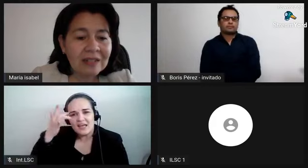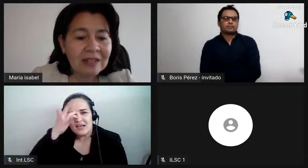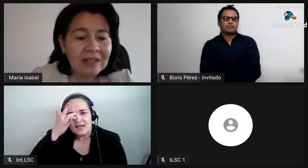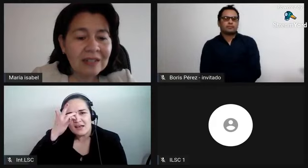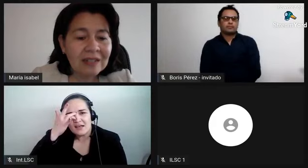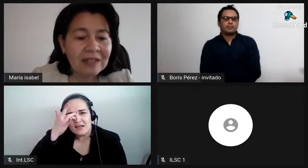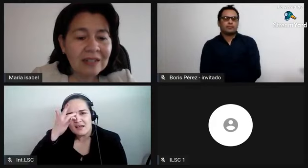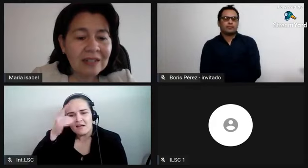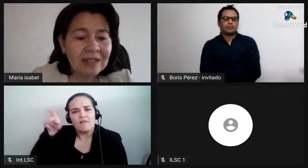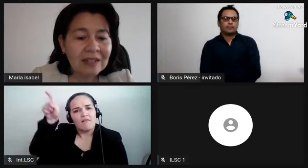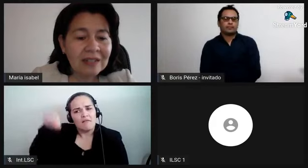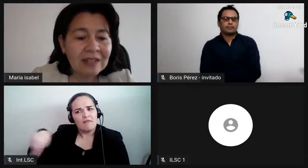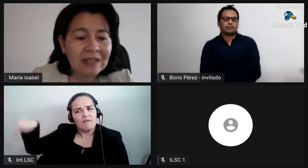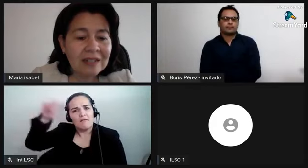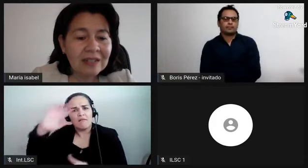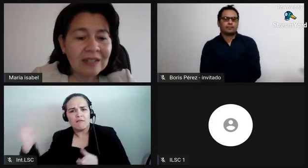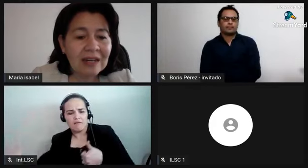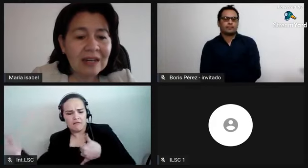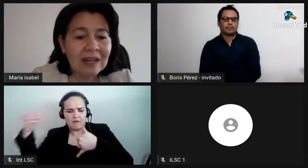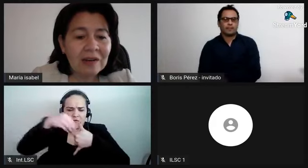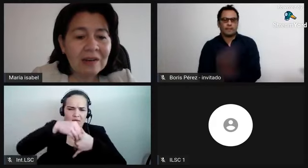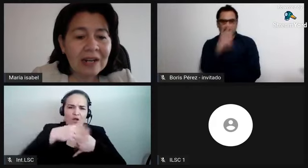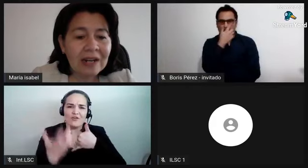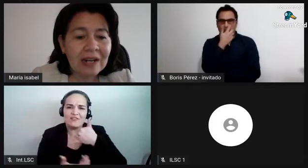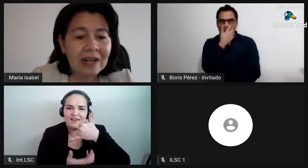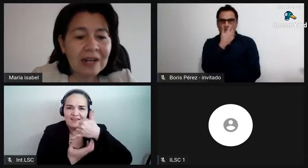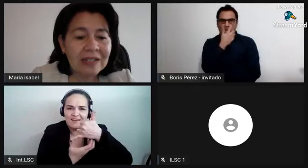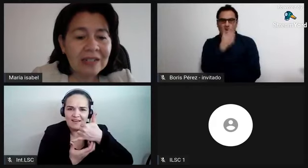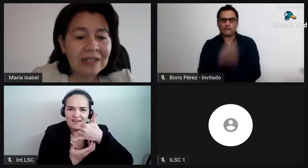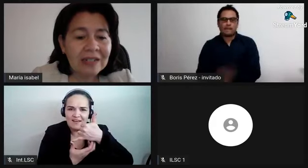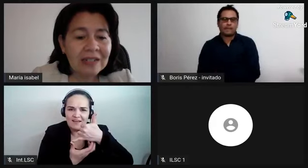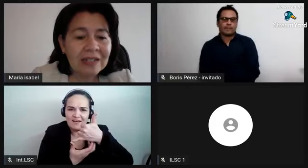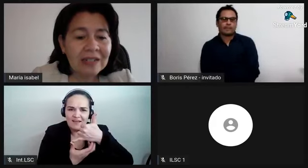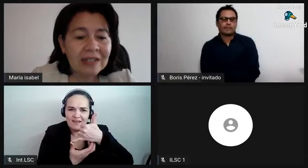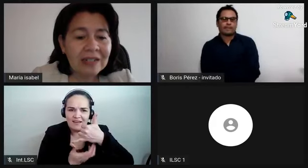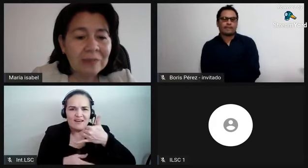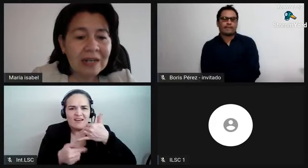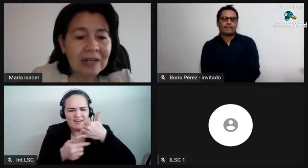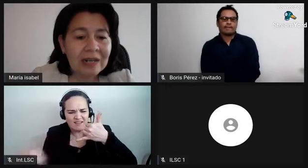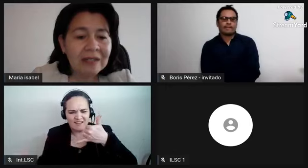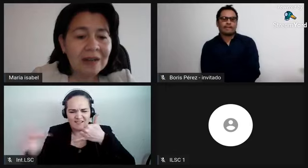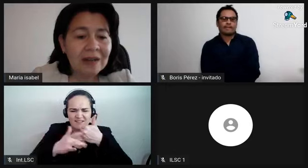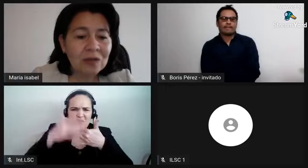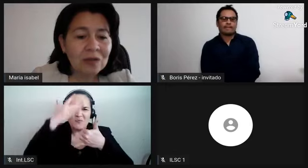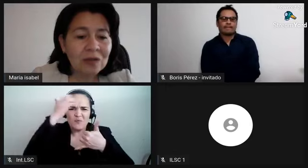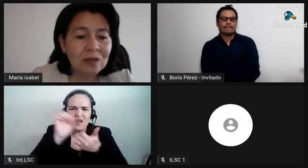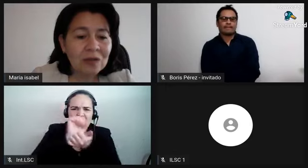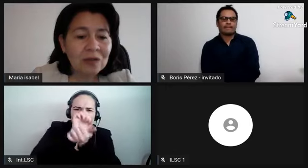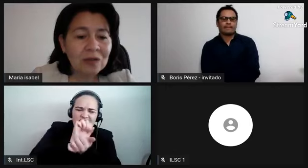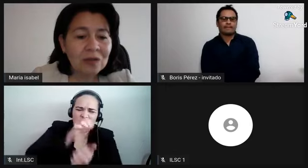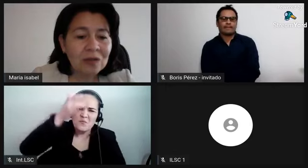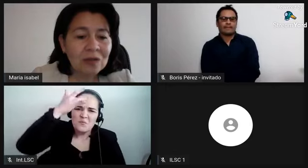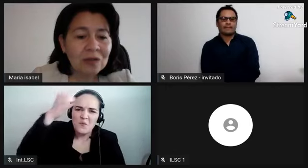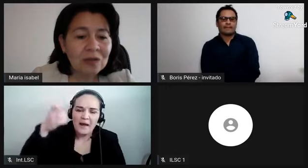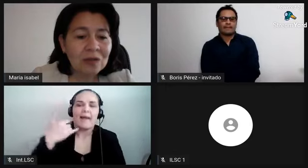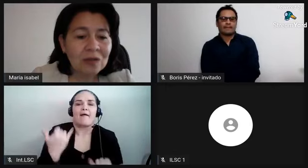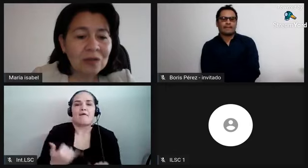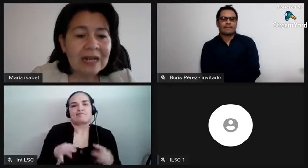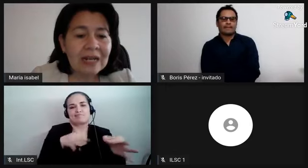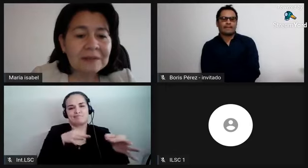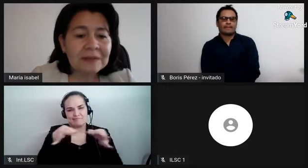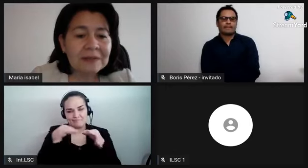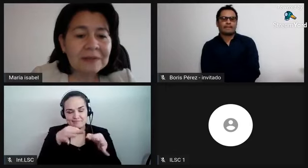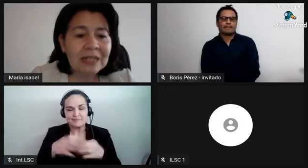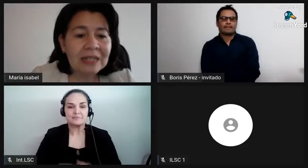a la nueva granada y todo el tema de la esclavitud la la